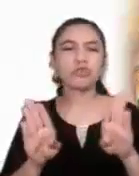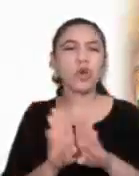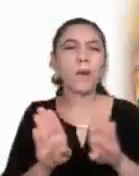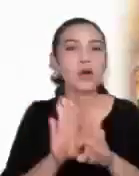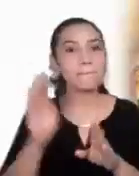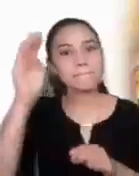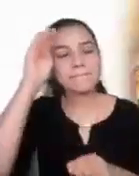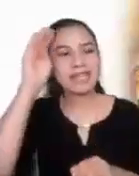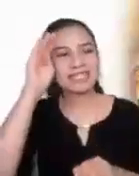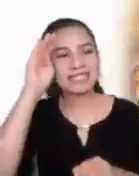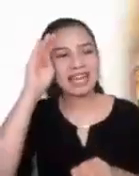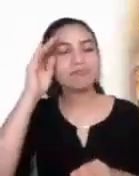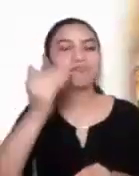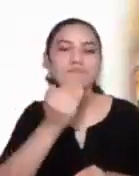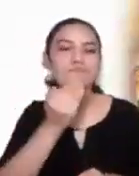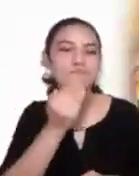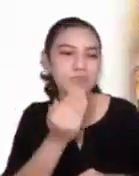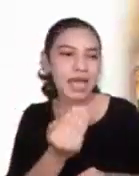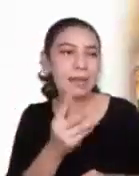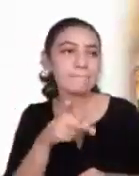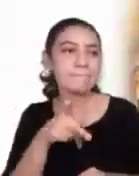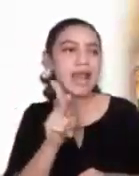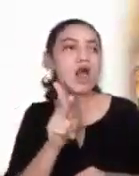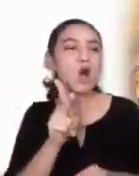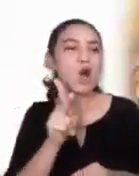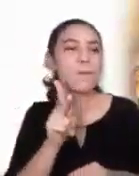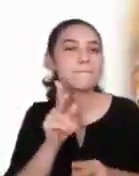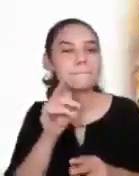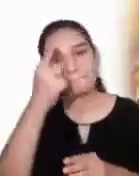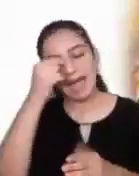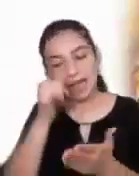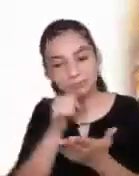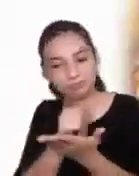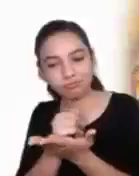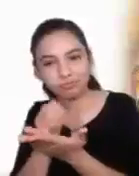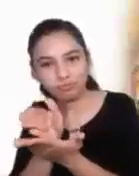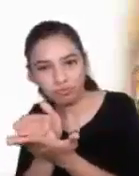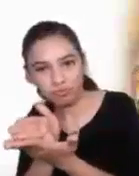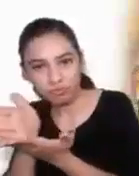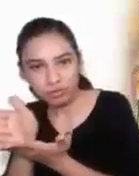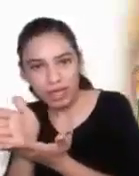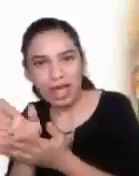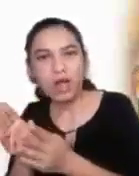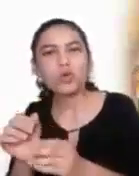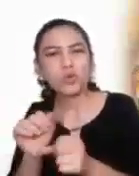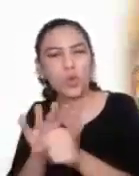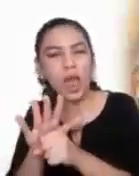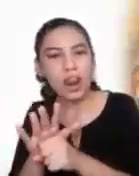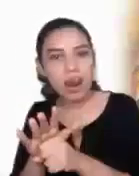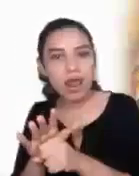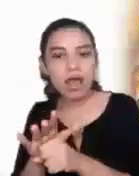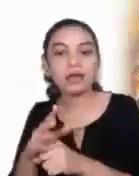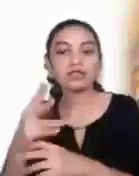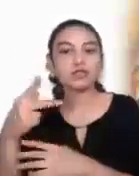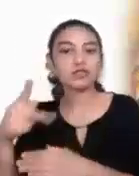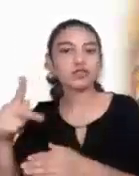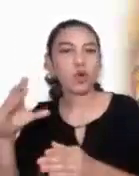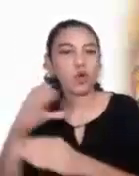funcionan y muy bien, pero sólo en una dirección, defender, aumentar,